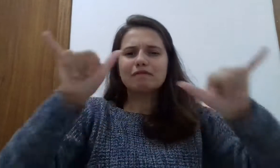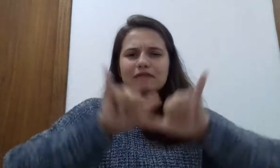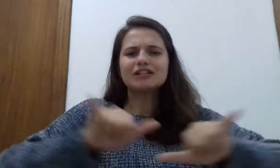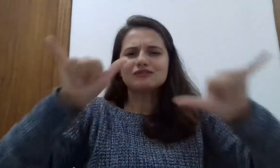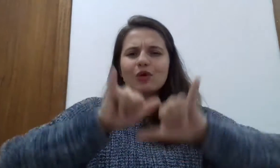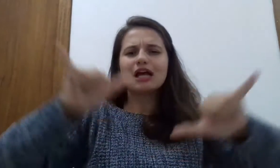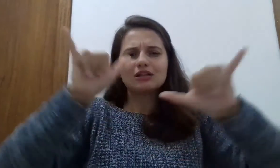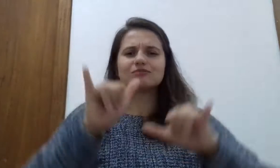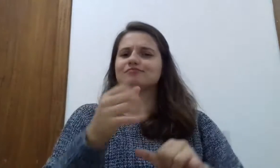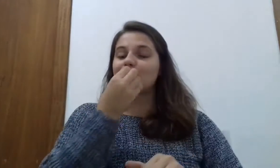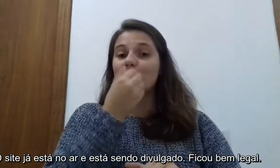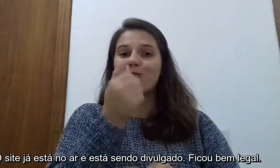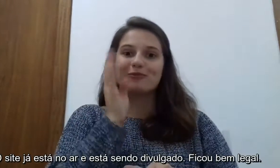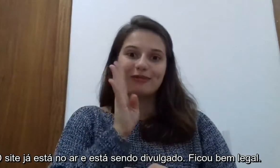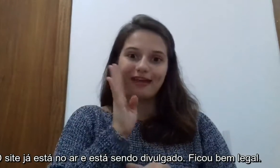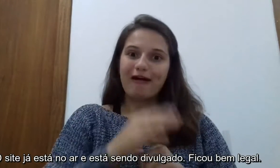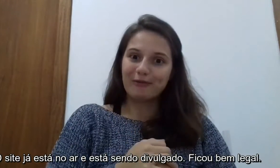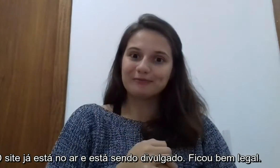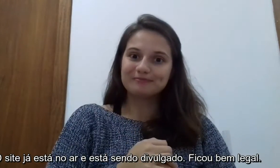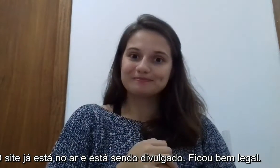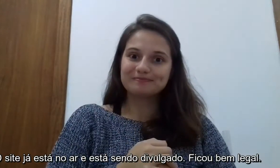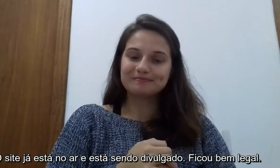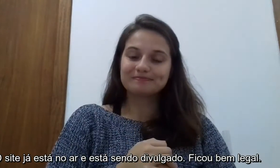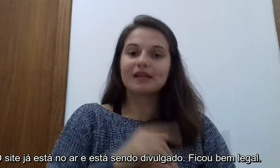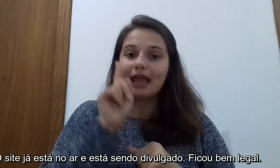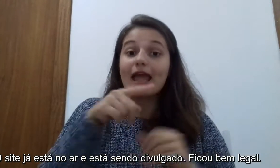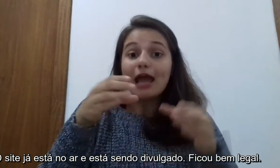O site já está no ar e está sendo divulgado. Ficou bem legal.